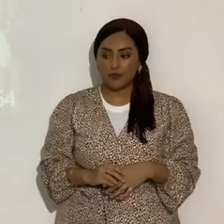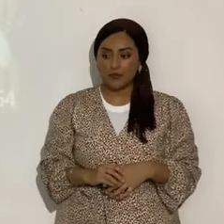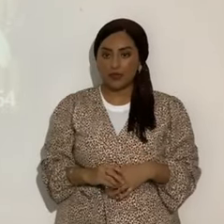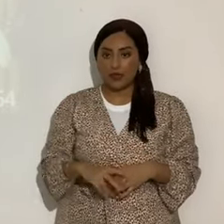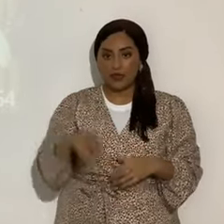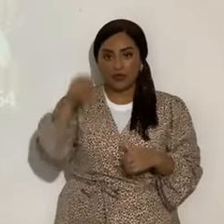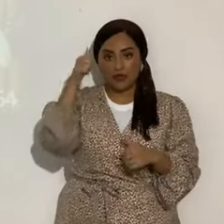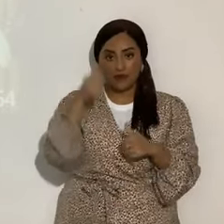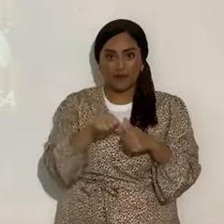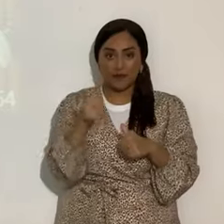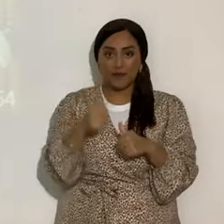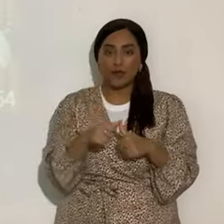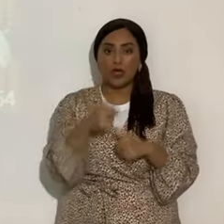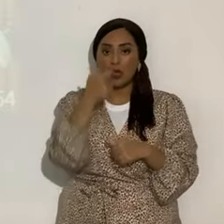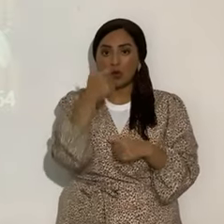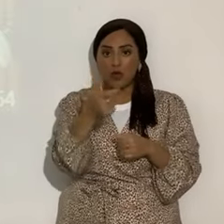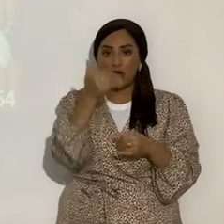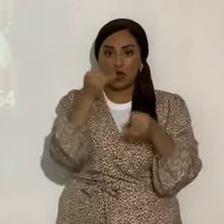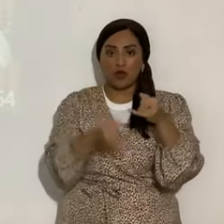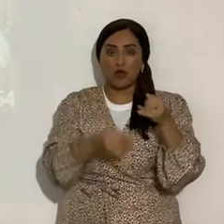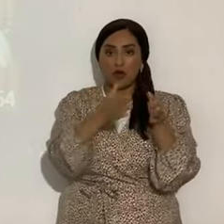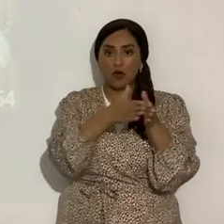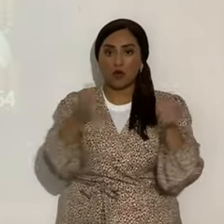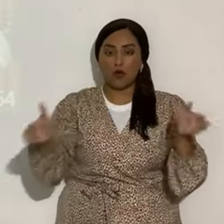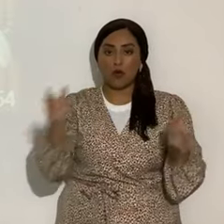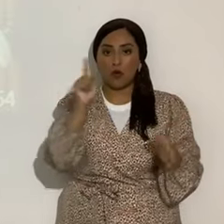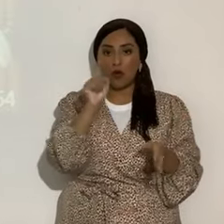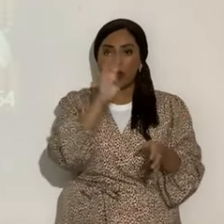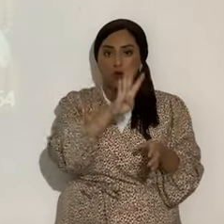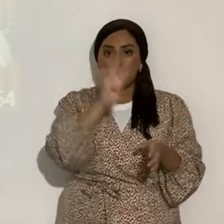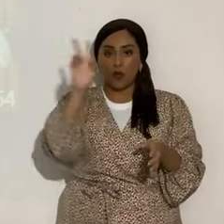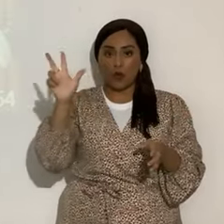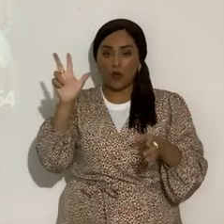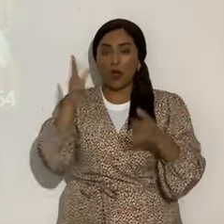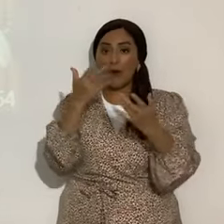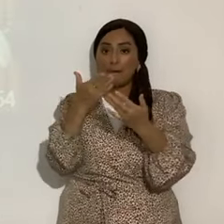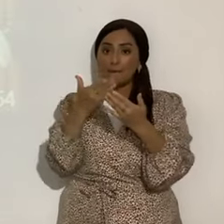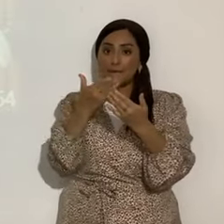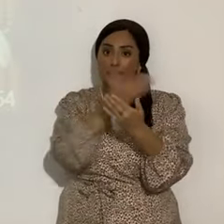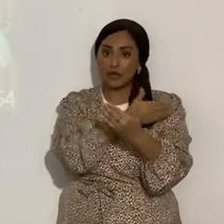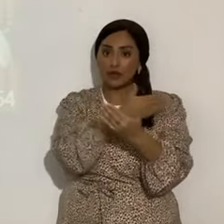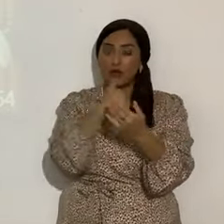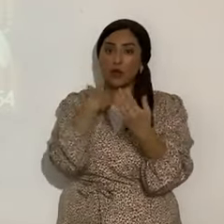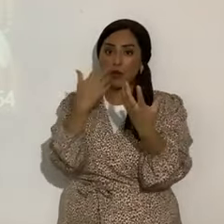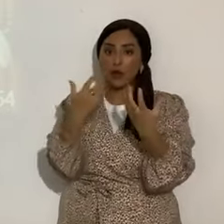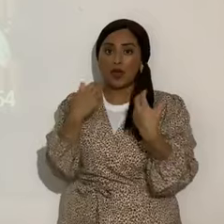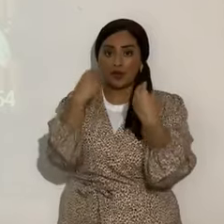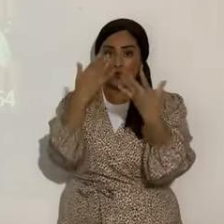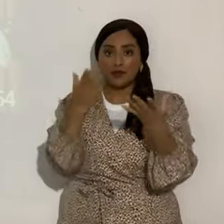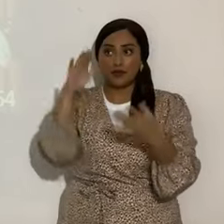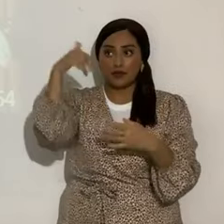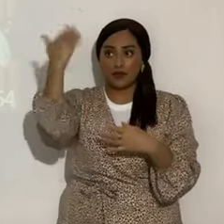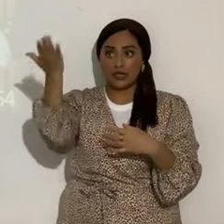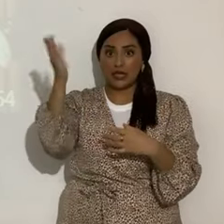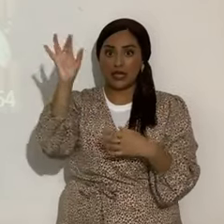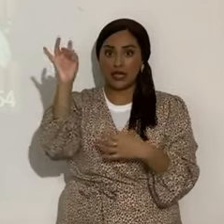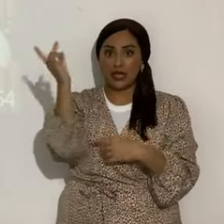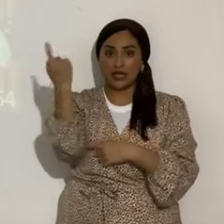recuerden entonces, vamos a ver recta final 143. Antes de eso, quiero decirles que dentro de ocho días, en